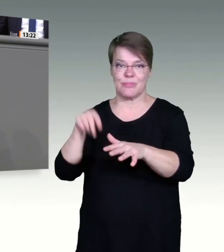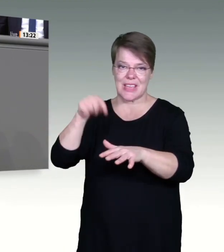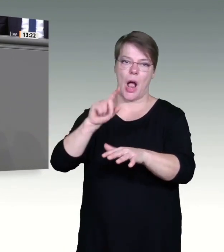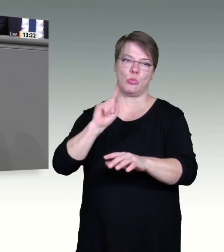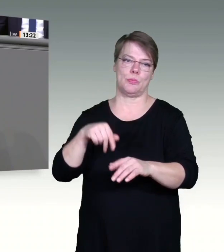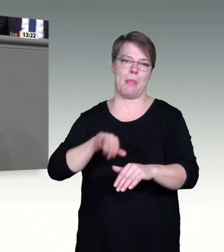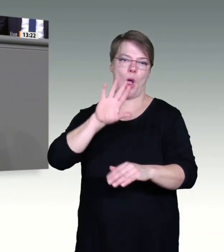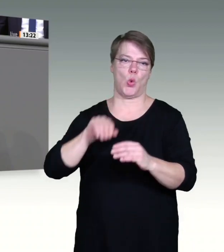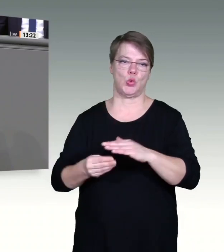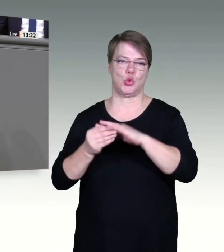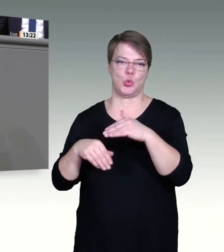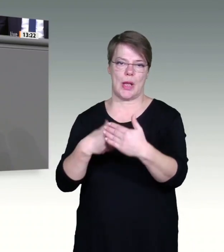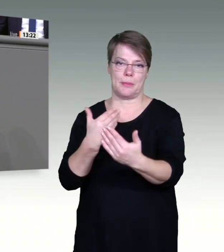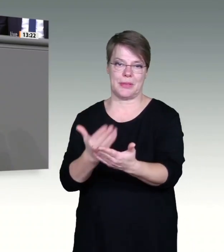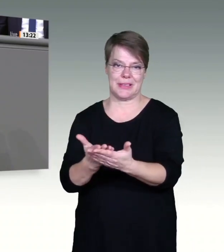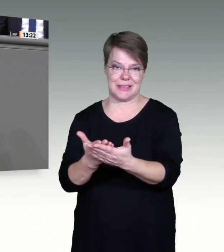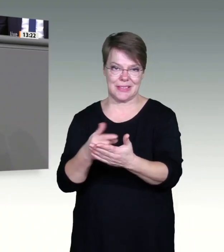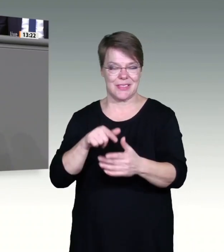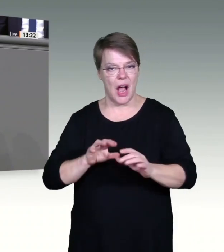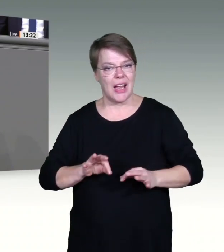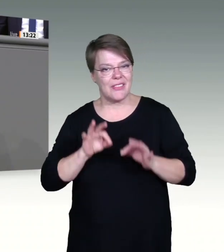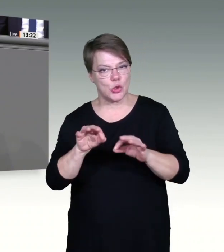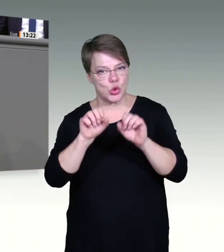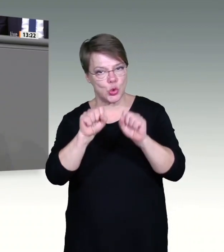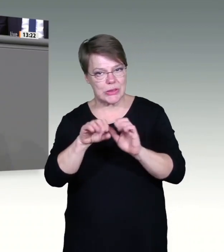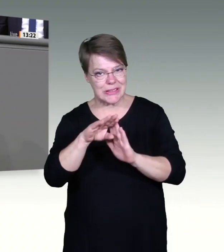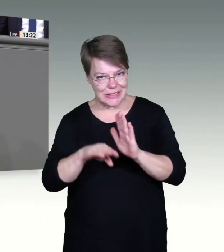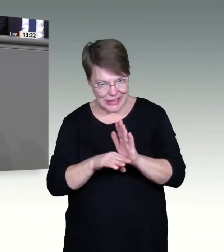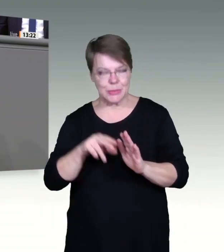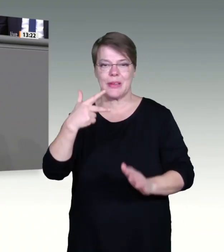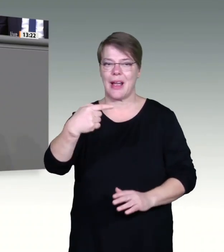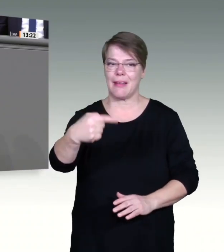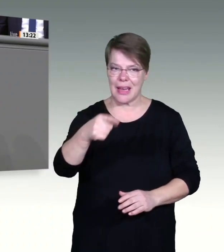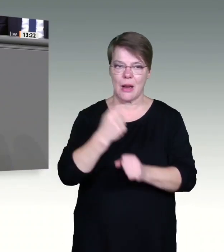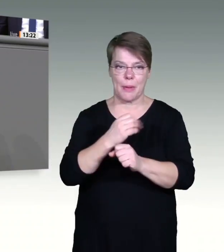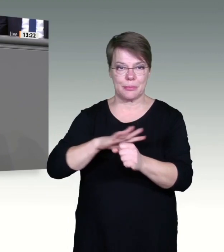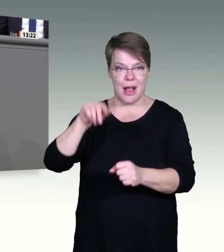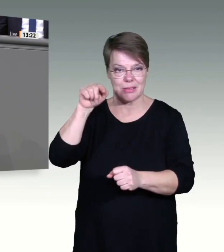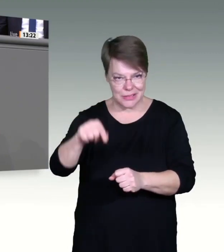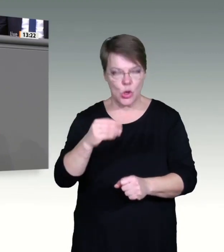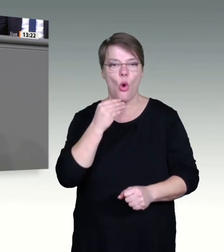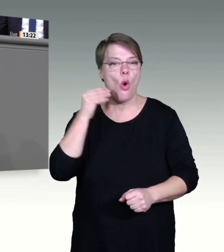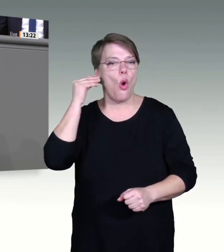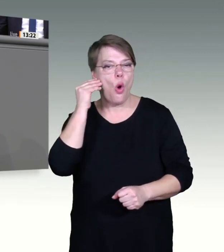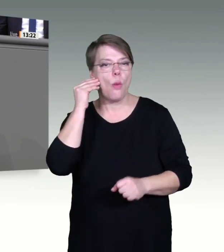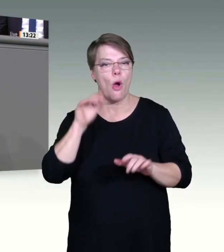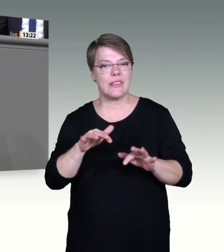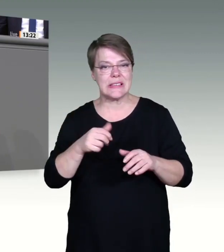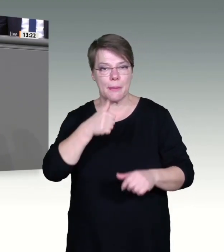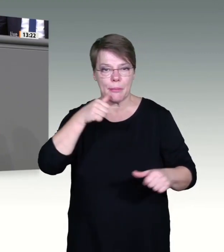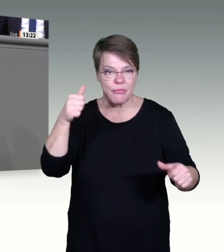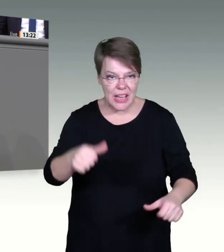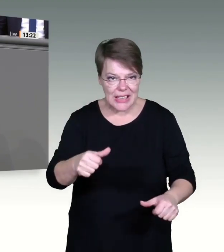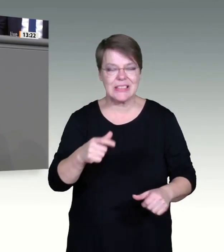Zuverdienstgrenzen, Härtefällen, und auch die betriebliche Impfpflicht, die für Pflegeberufe gelten soll,